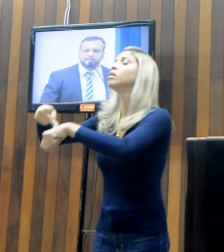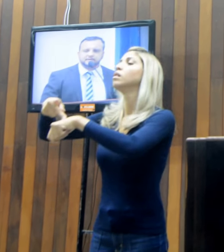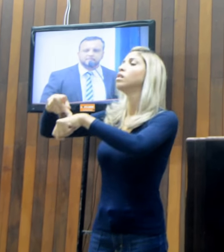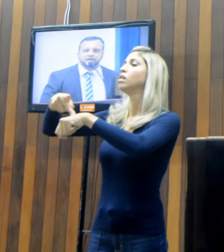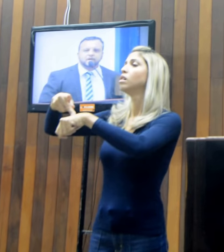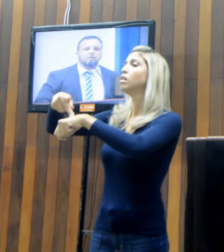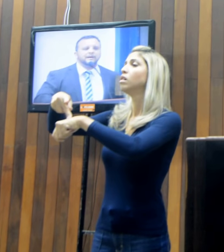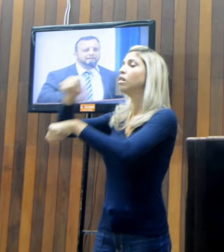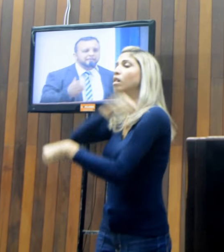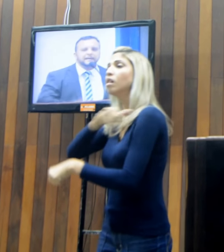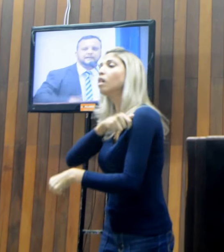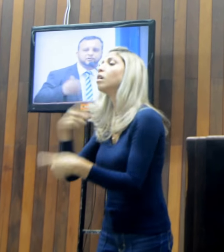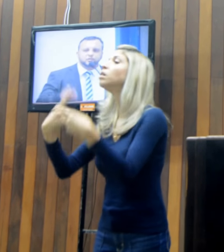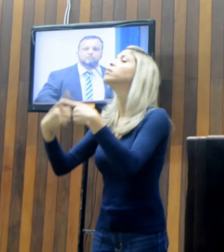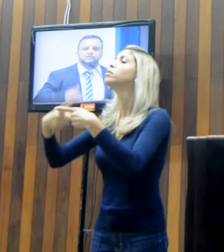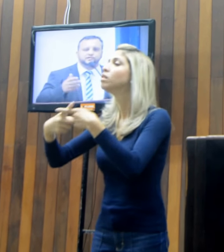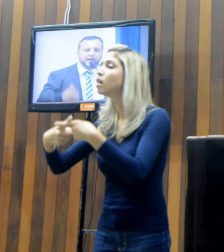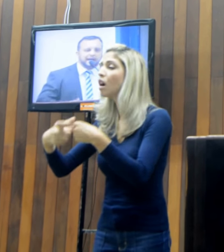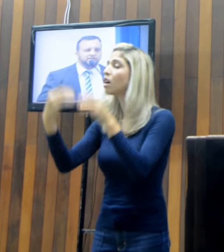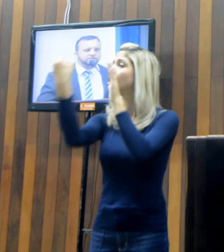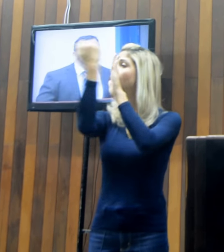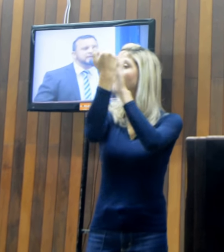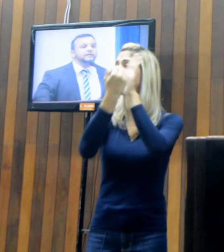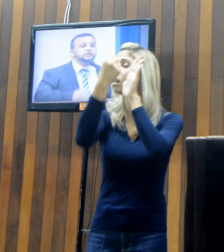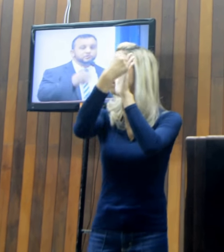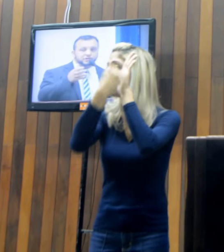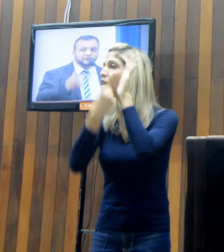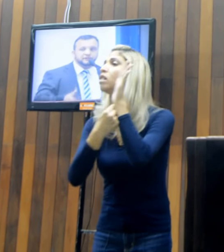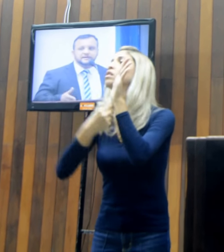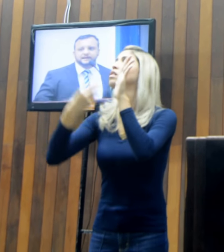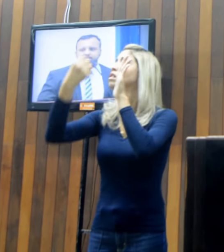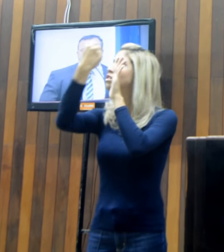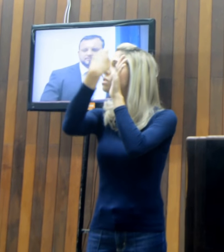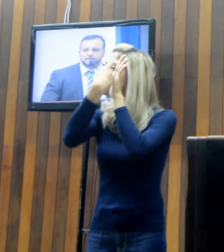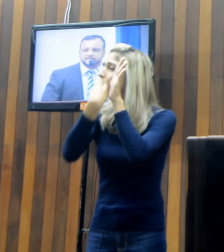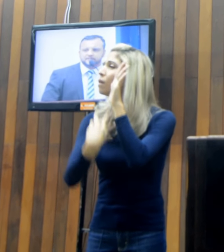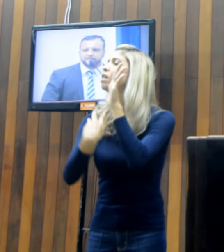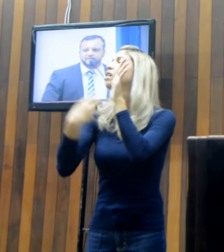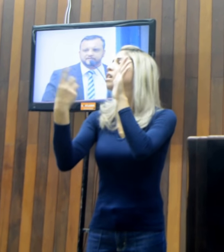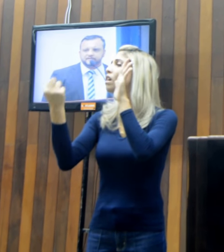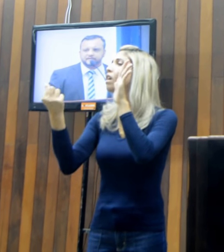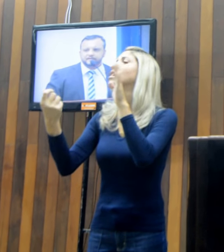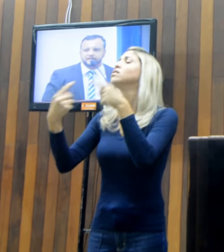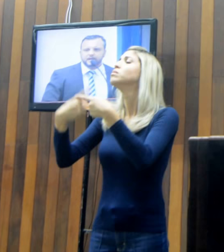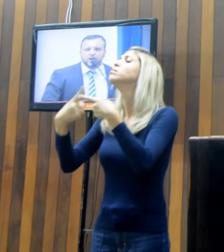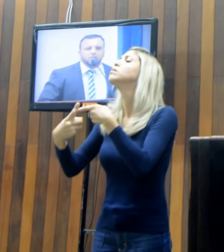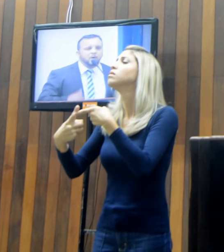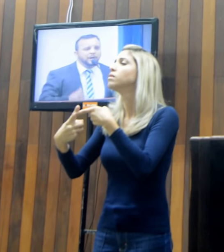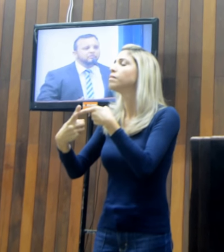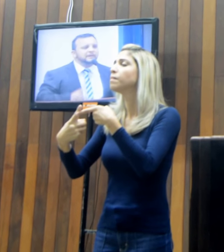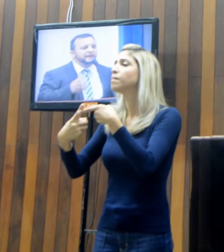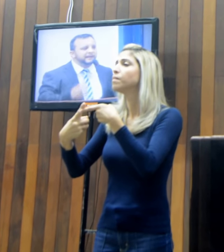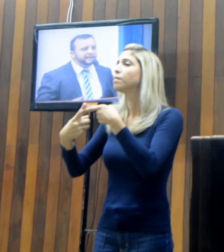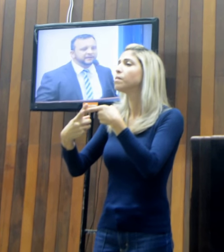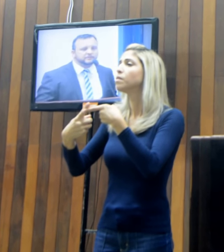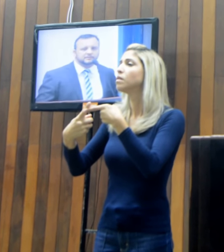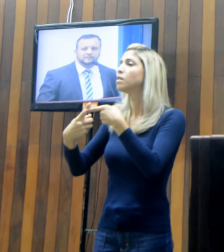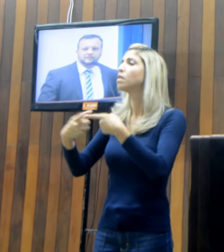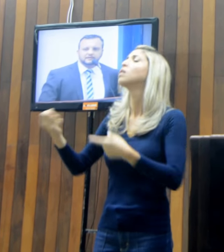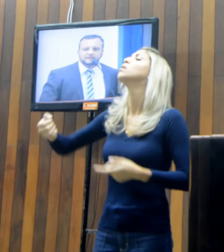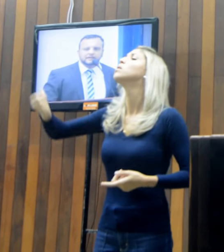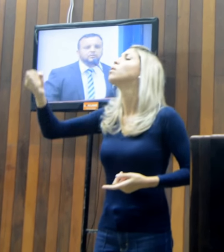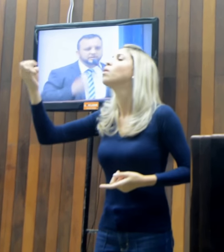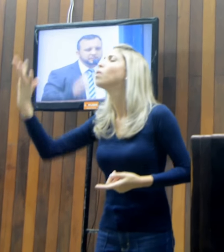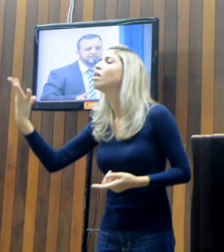aconteceu? Qual é a tabela de custos e gastos que justifica essa situação? Qual é o tabelamento